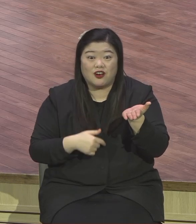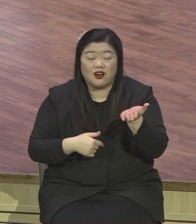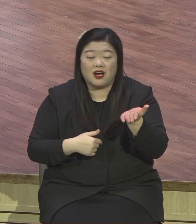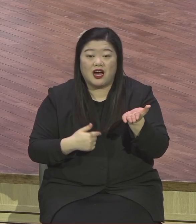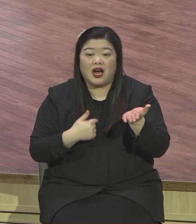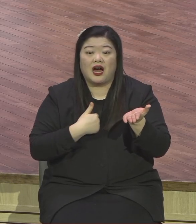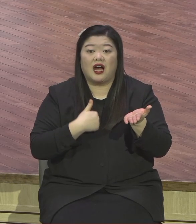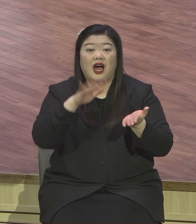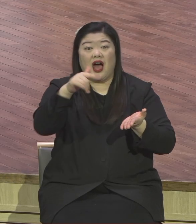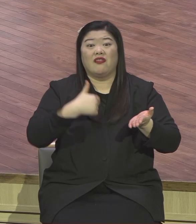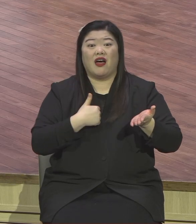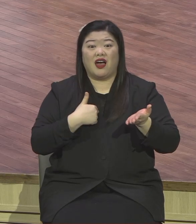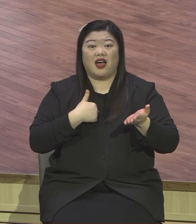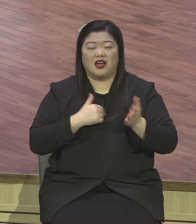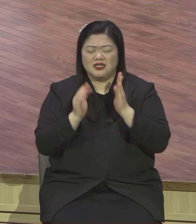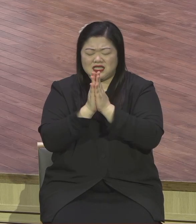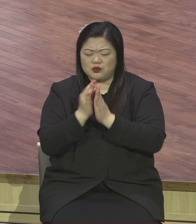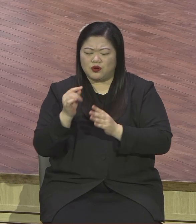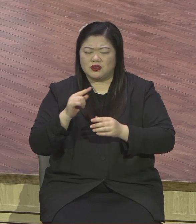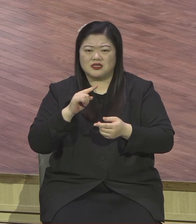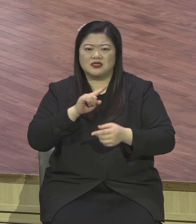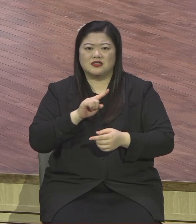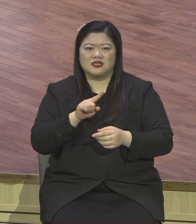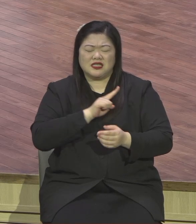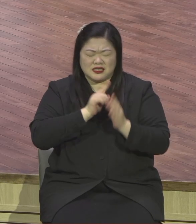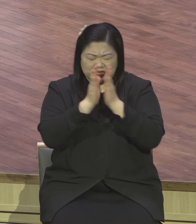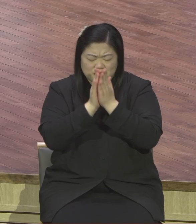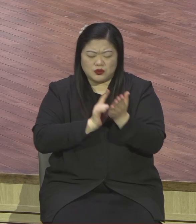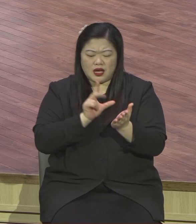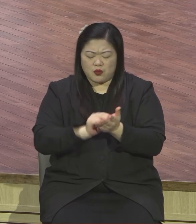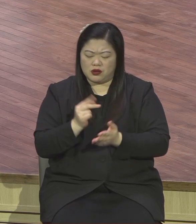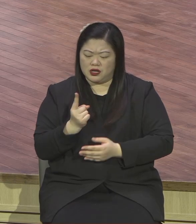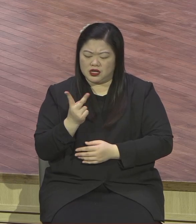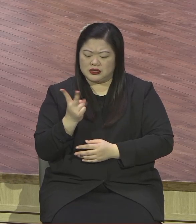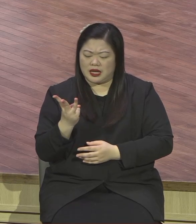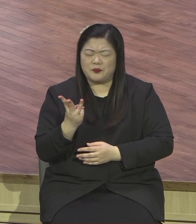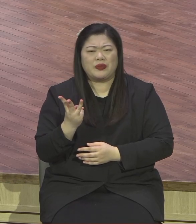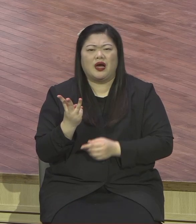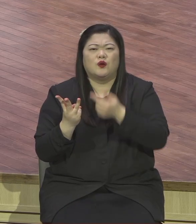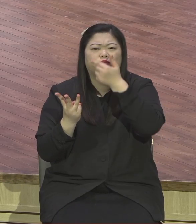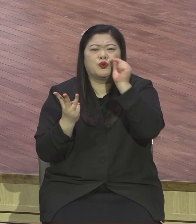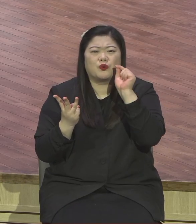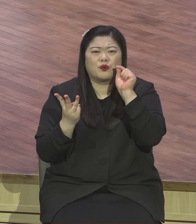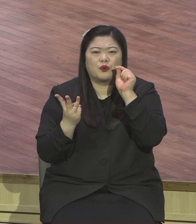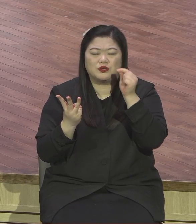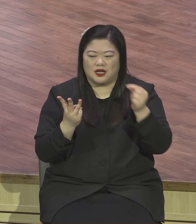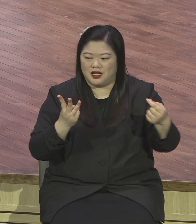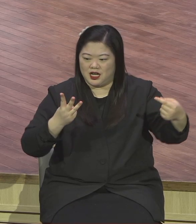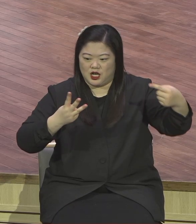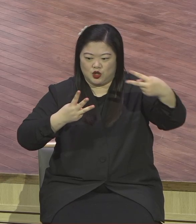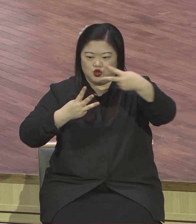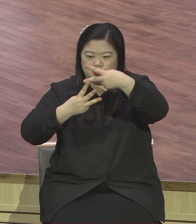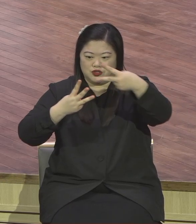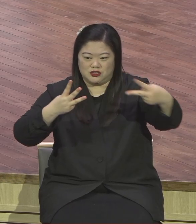두 가지 묶어가 6개를 적어요 기도 제목을 이렇게 넣었어요 그런데 여러분들도 그렇게 기도 제목을 다 써서